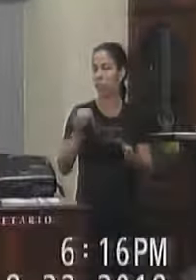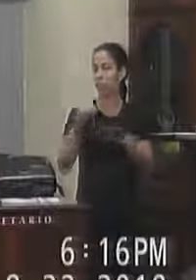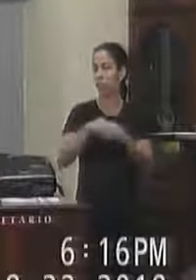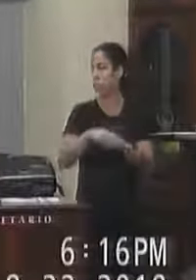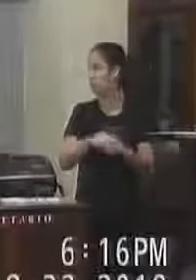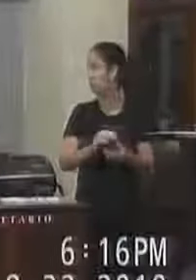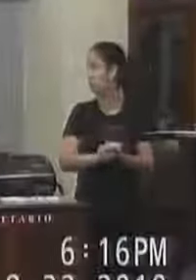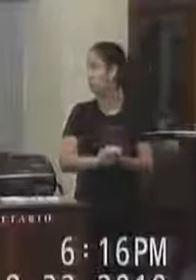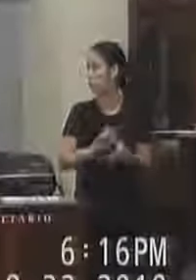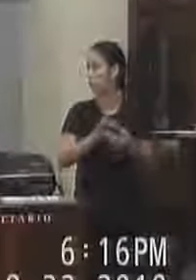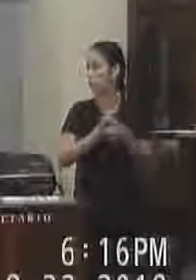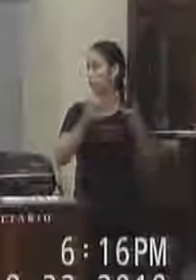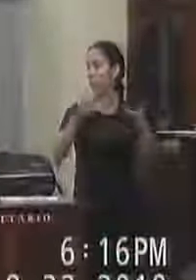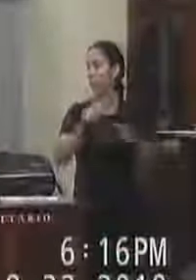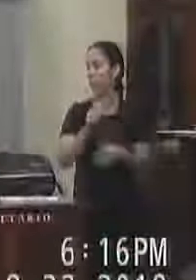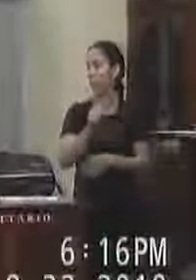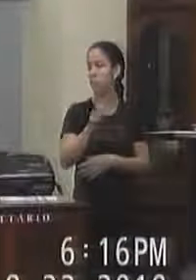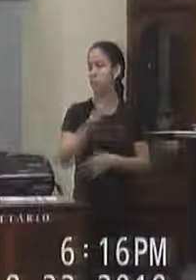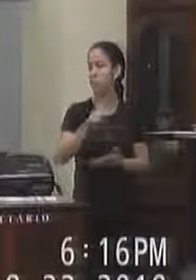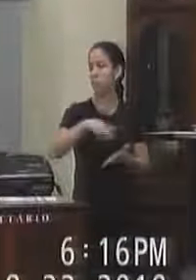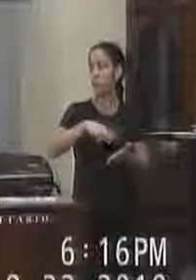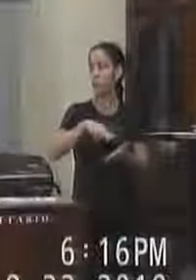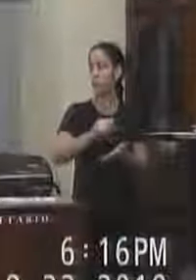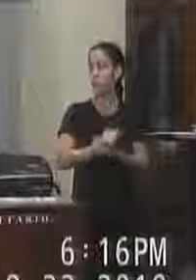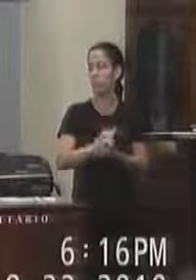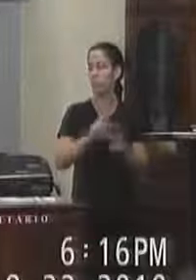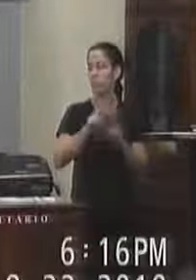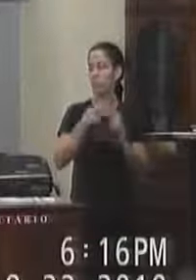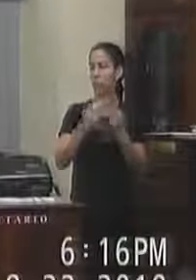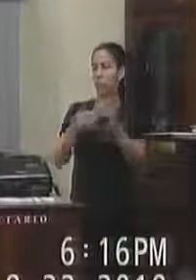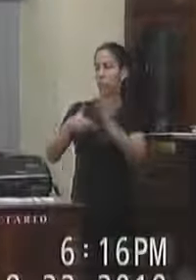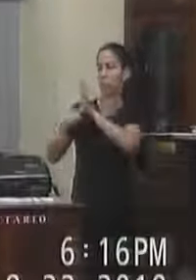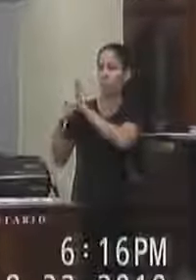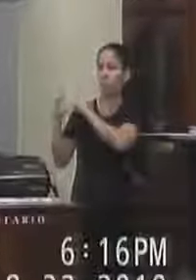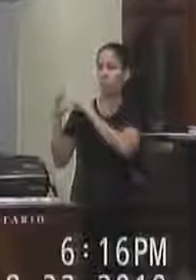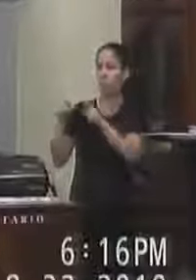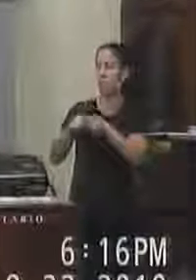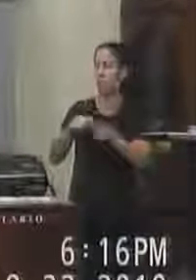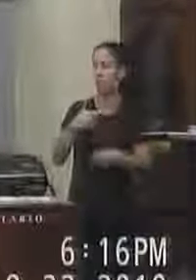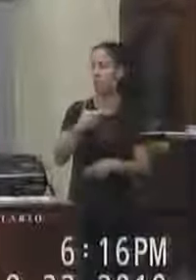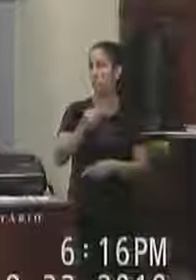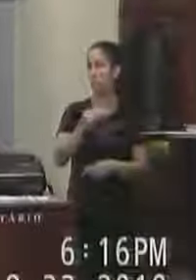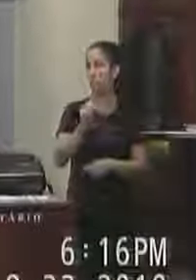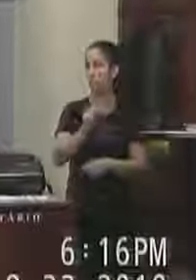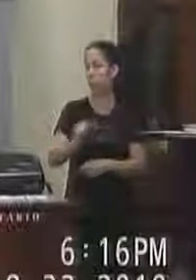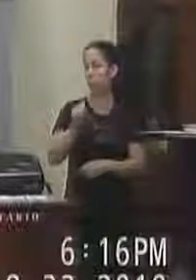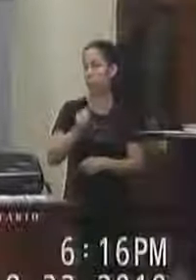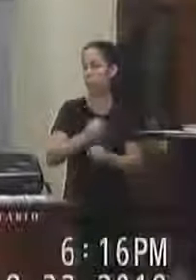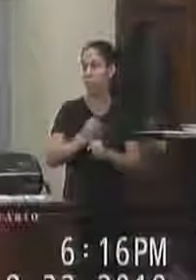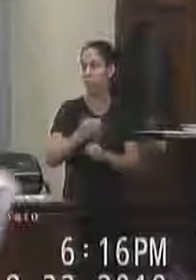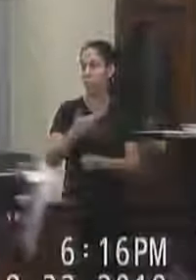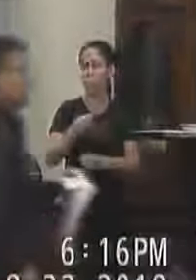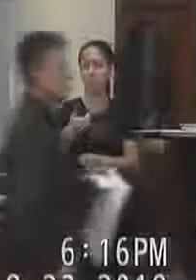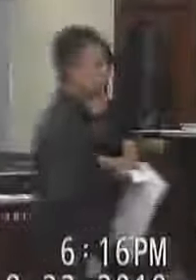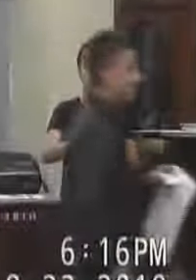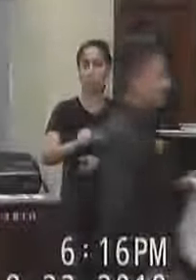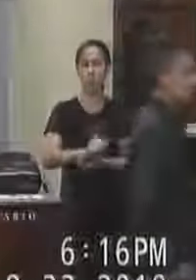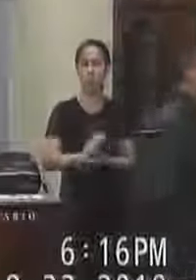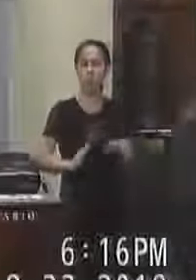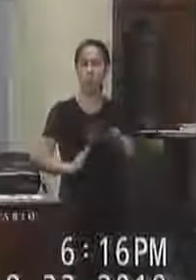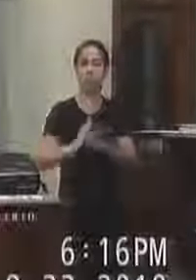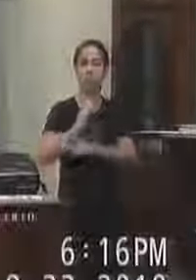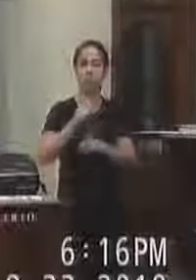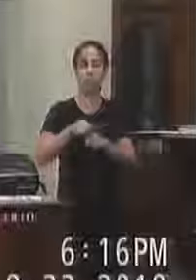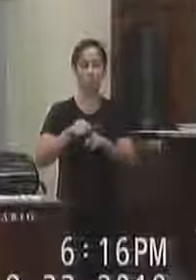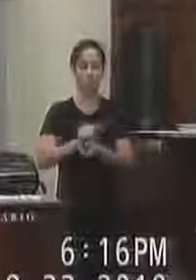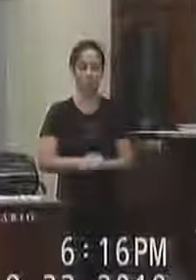a dispensa da ata da sessão ordinária do dia 20 de 8 de 2019 e aprovação